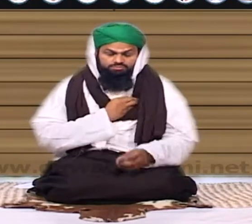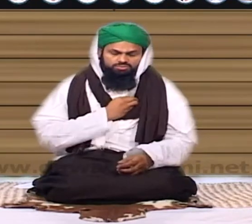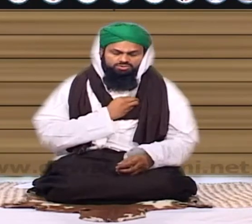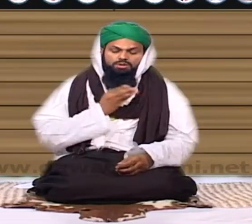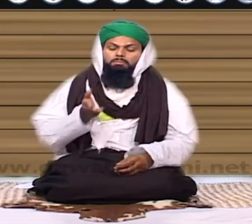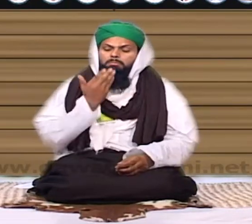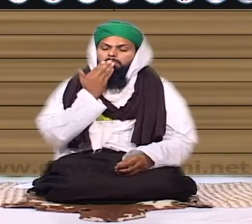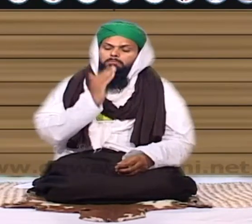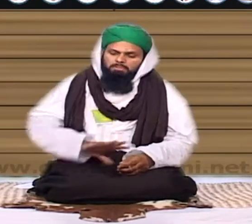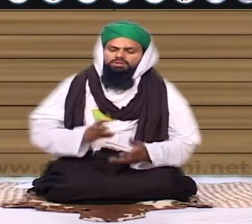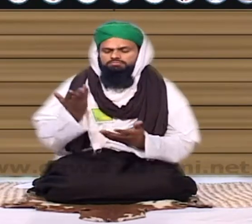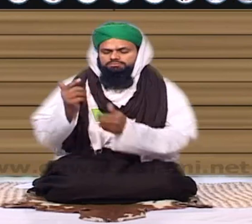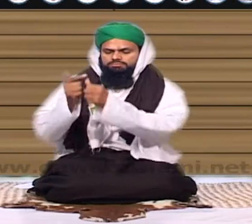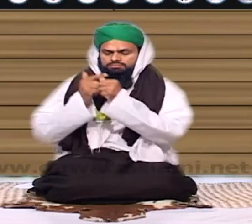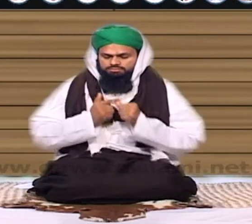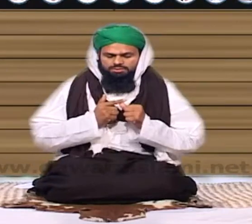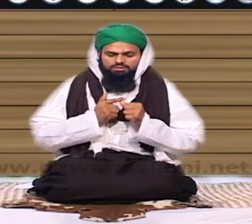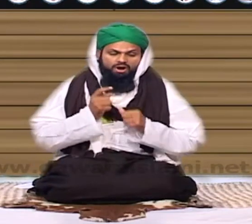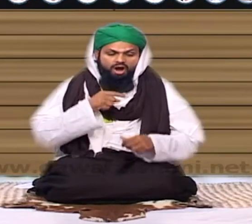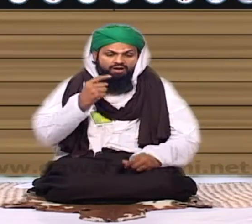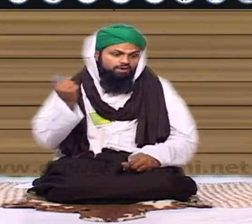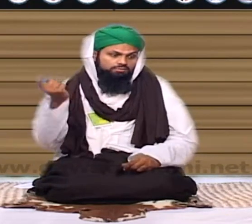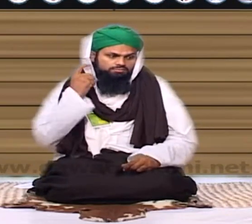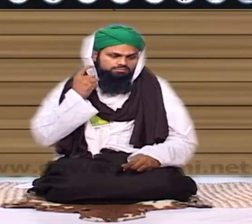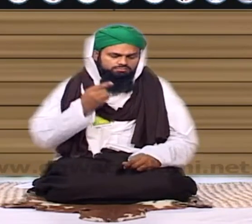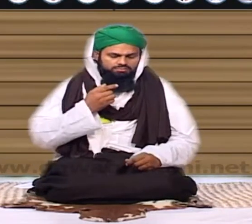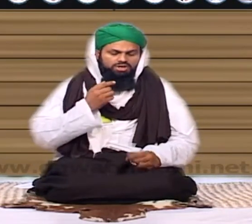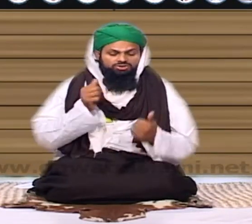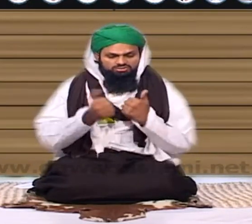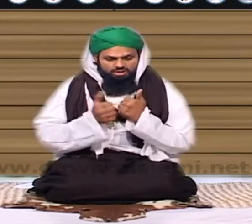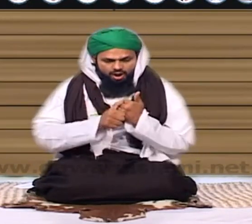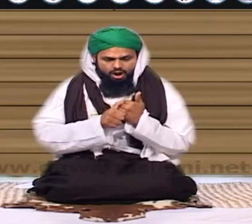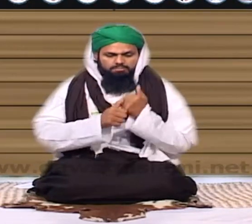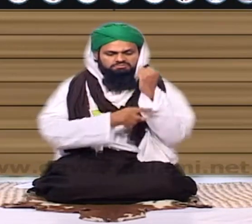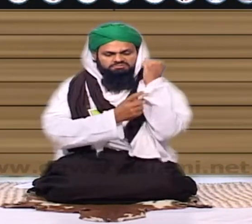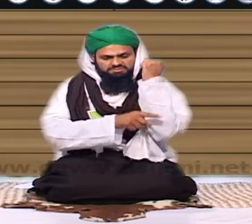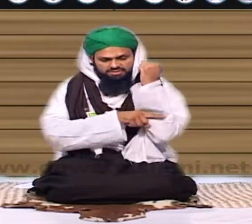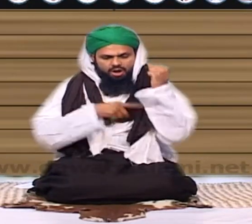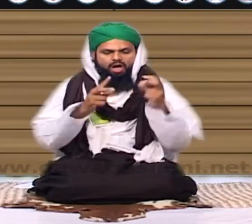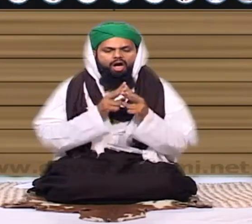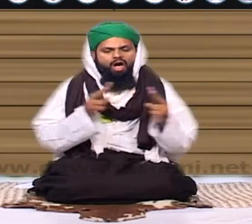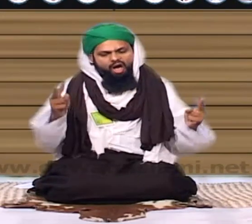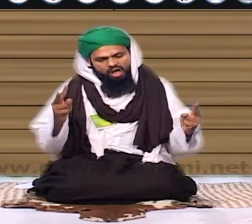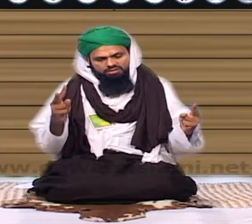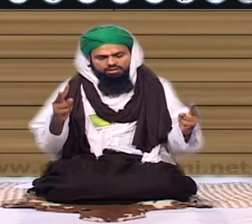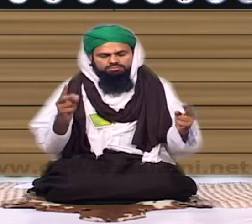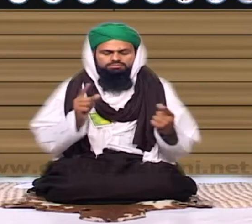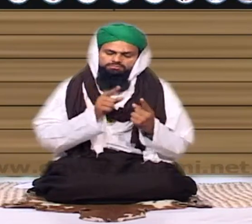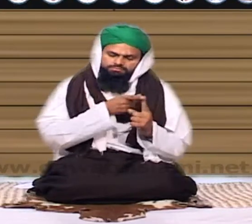بتا کیا ماجرہ تو پھر آواز آئی کہ یہ شخص شرابی و سانی تھا پھر میں نے دوسری قبر کو